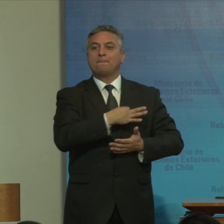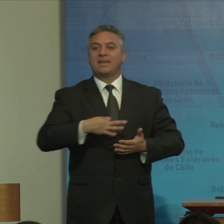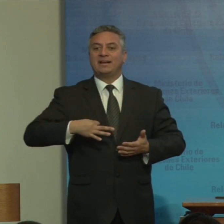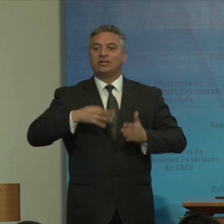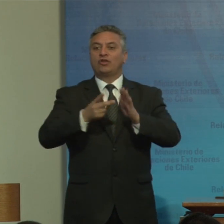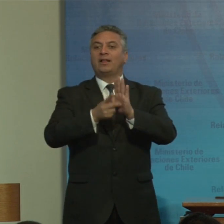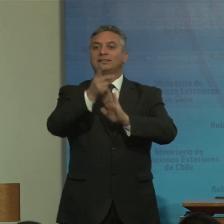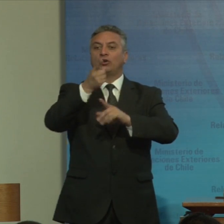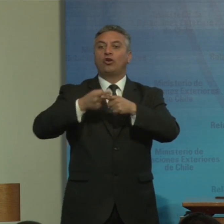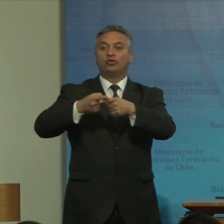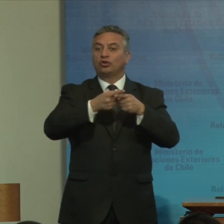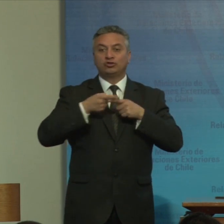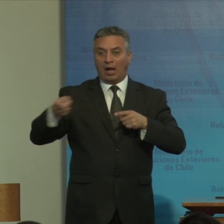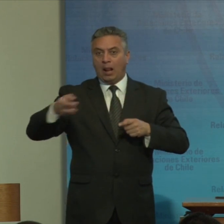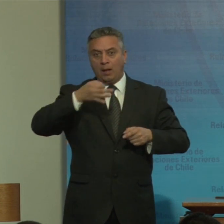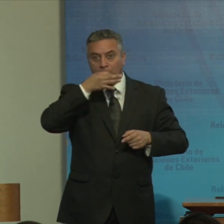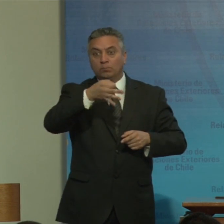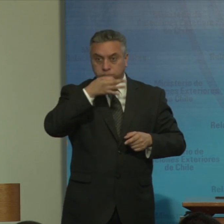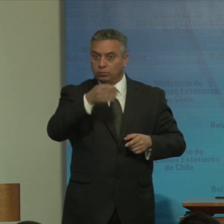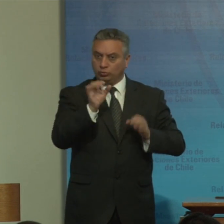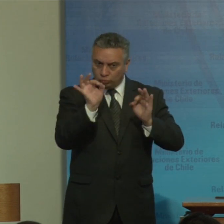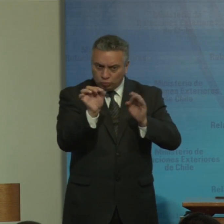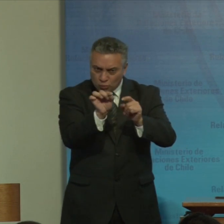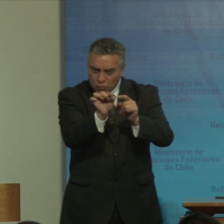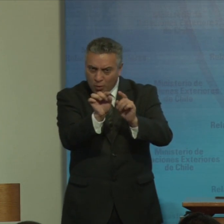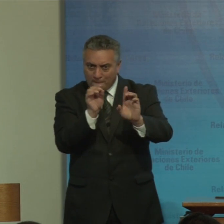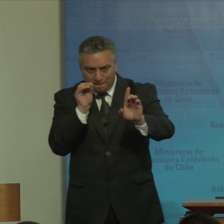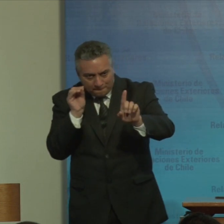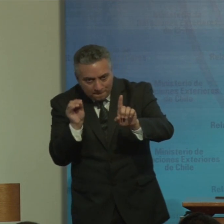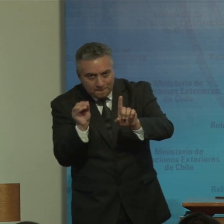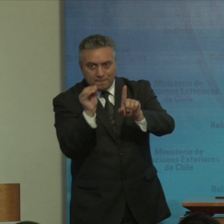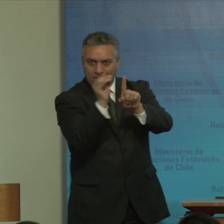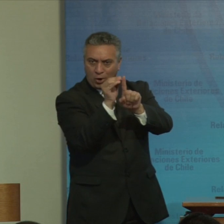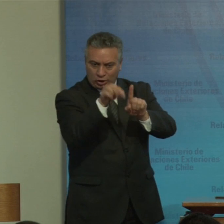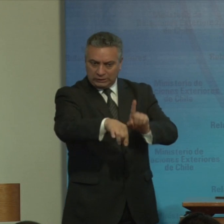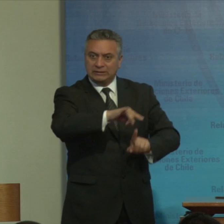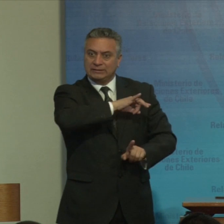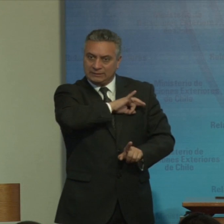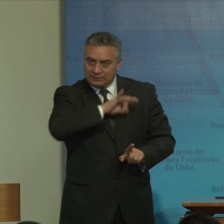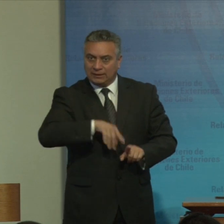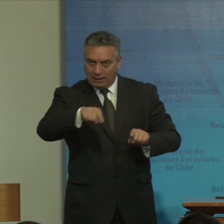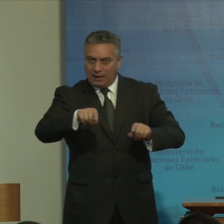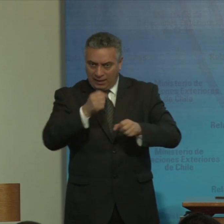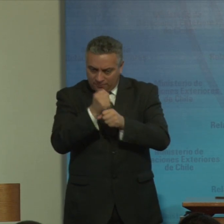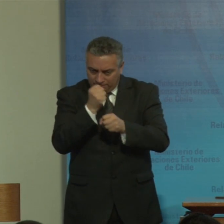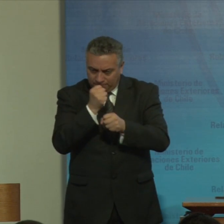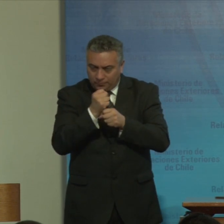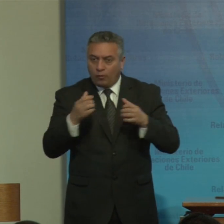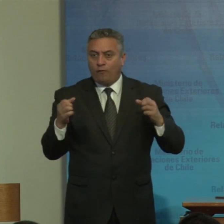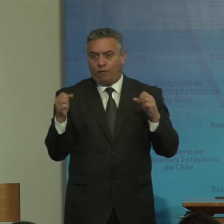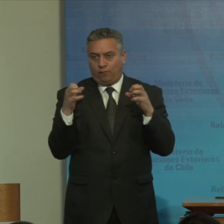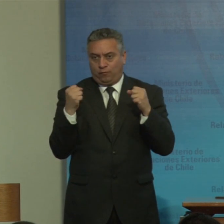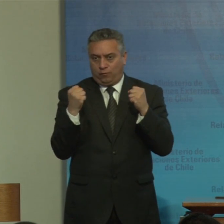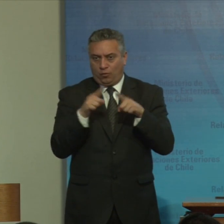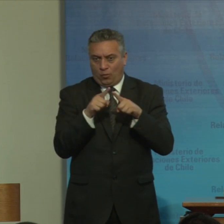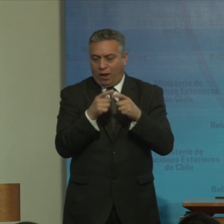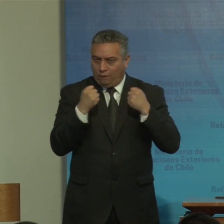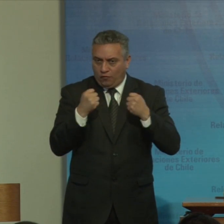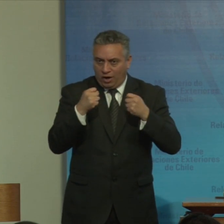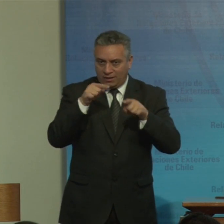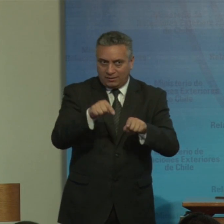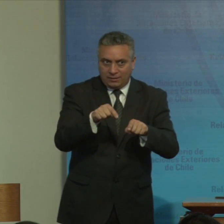social que ahí se pone justamente el énfasis en Chile en este momento y